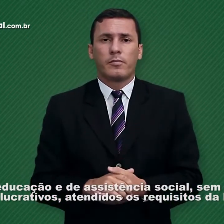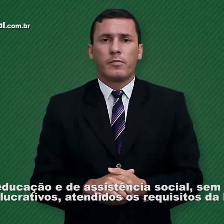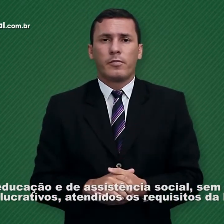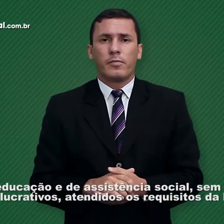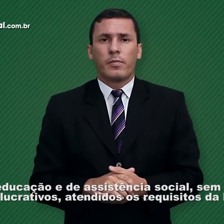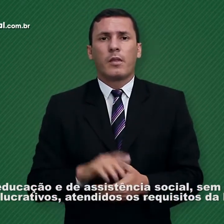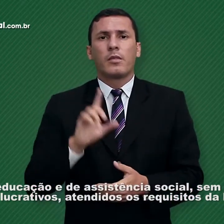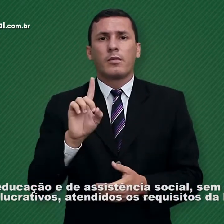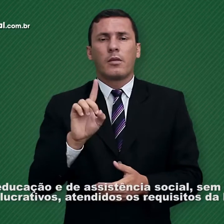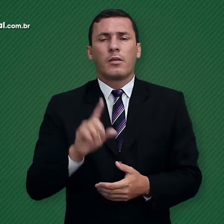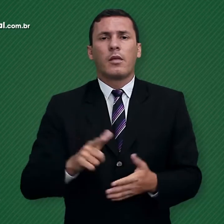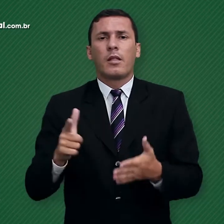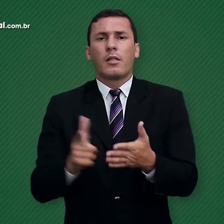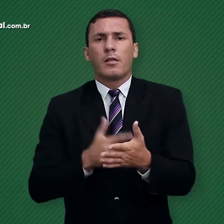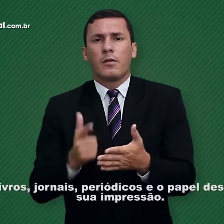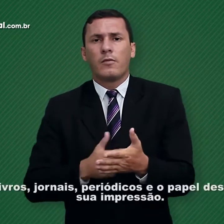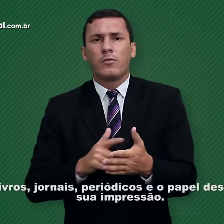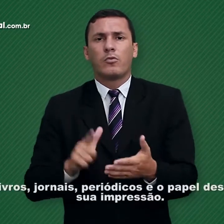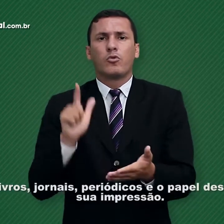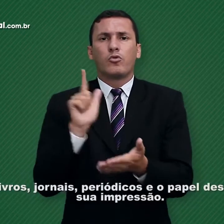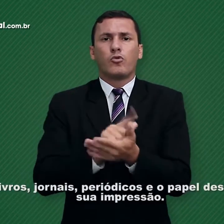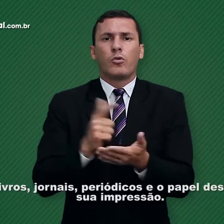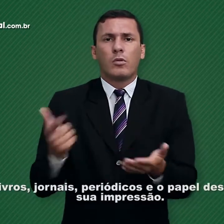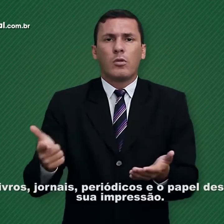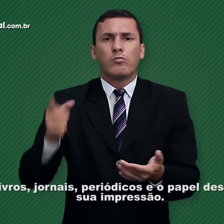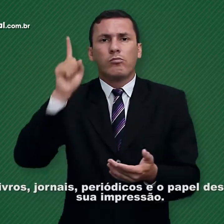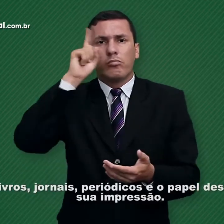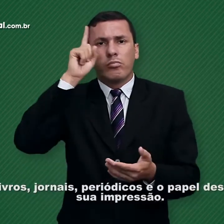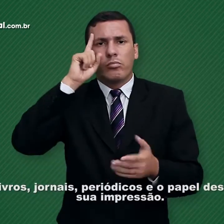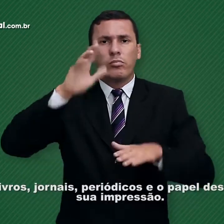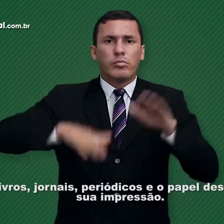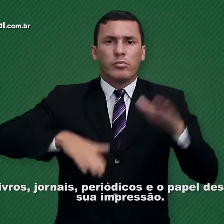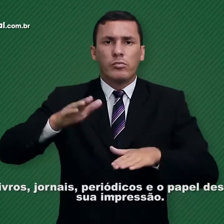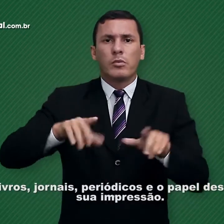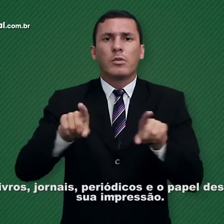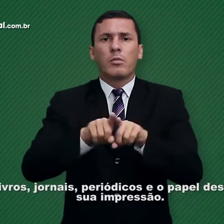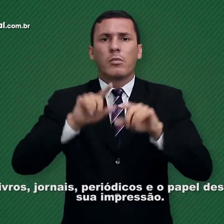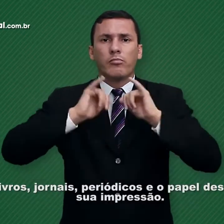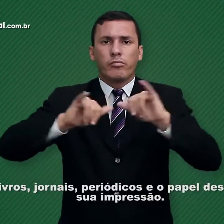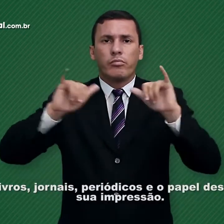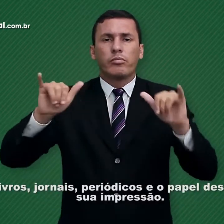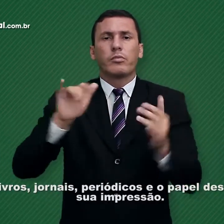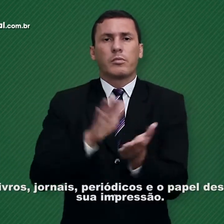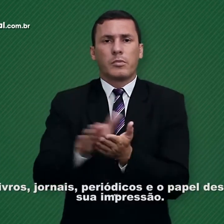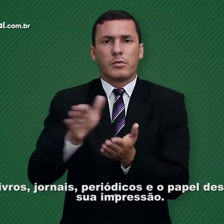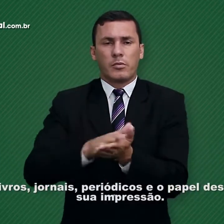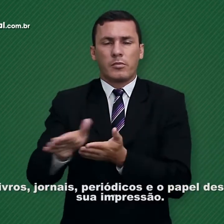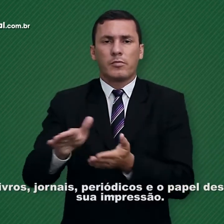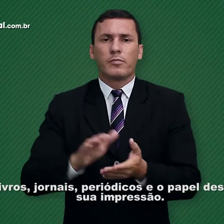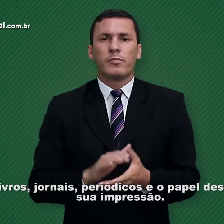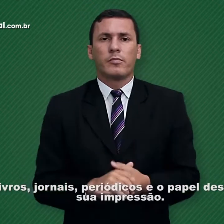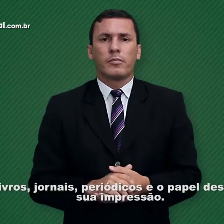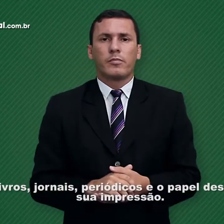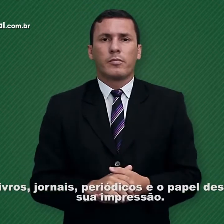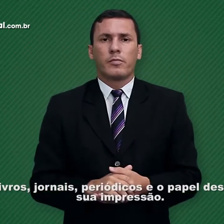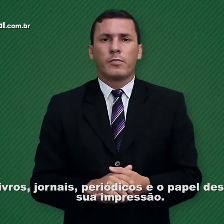requisitos da lei d. Livros, jornais periódicos e o papel destinado à sua